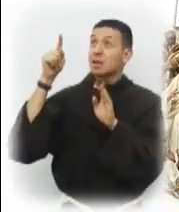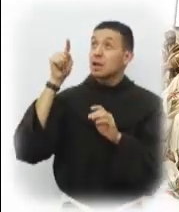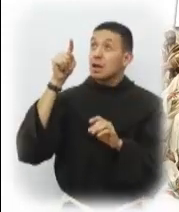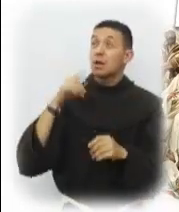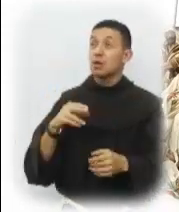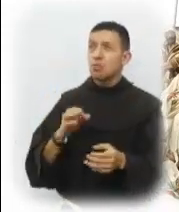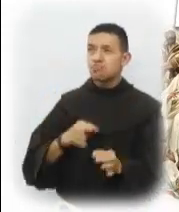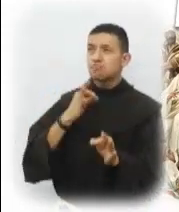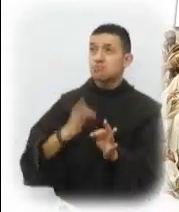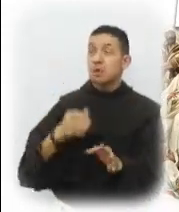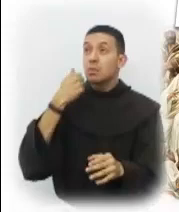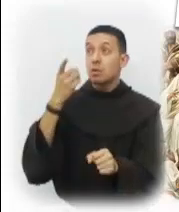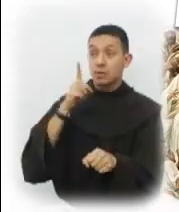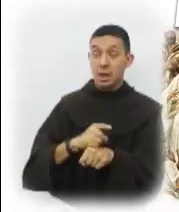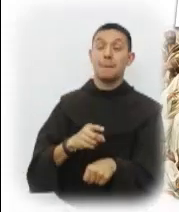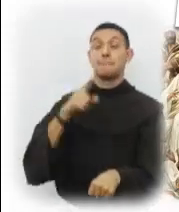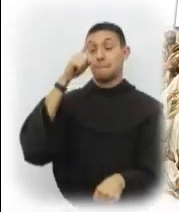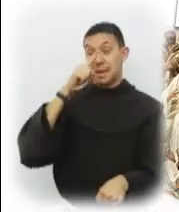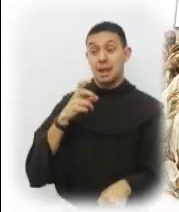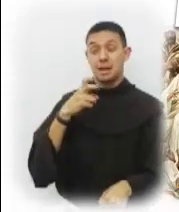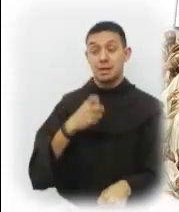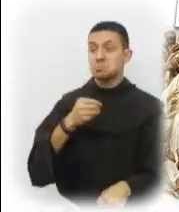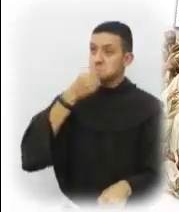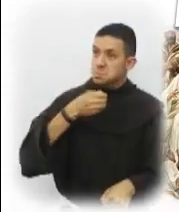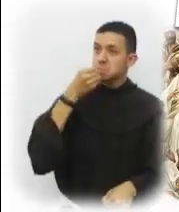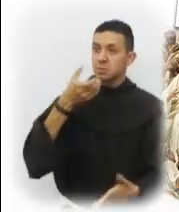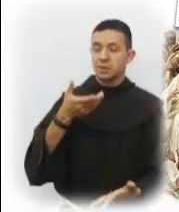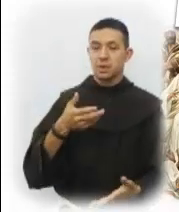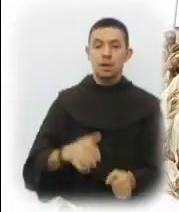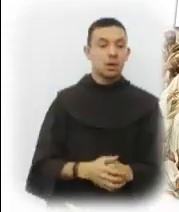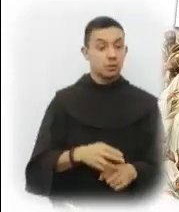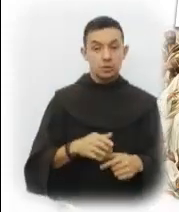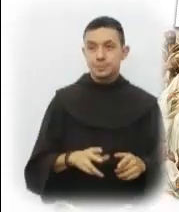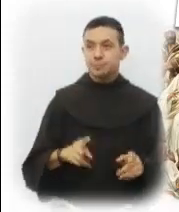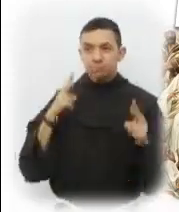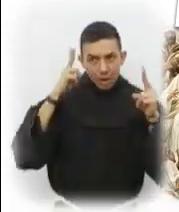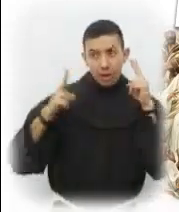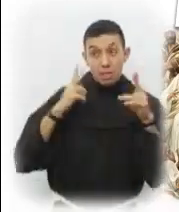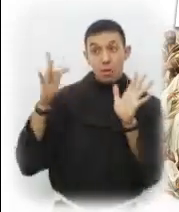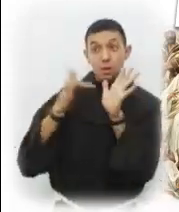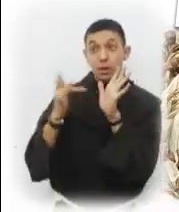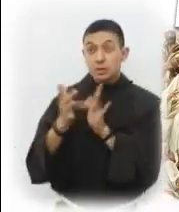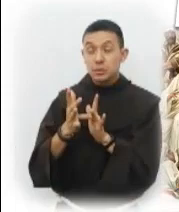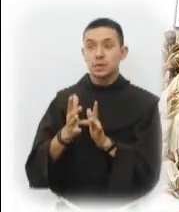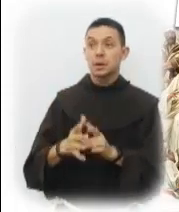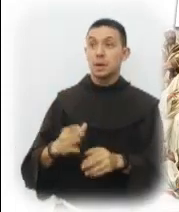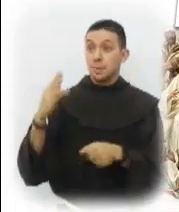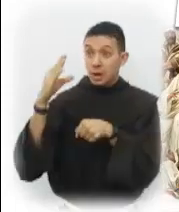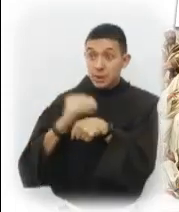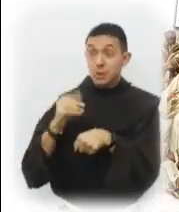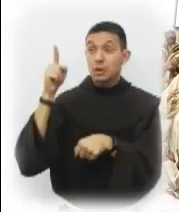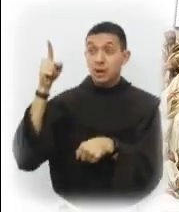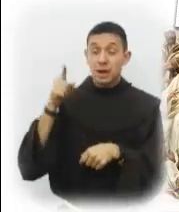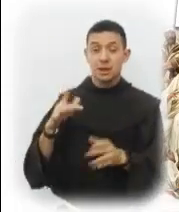sino para ponernos en su presencia y que nosotros podamos hacer su voluntad. Examinemos cómo seguimos a Jesús